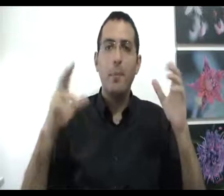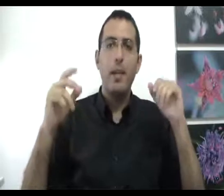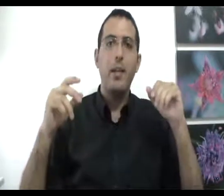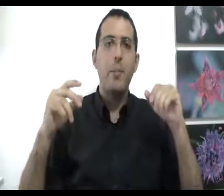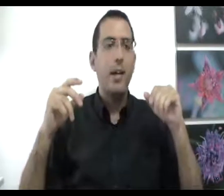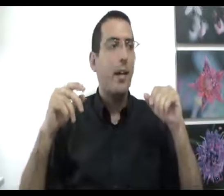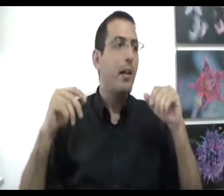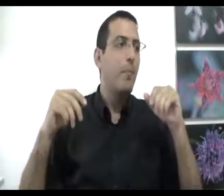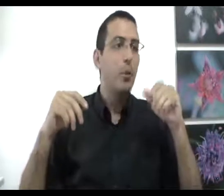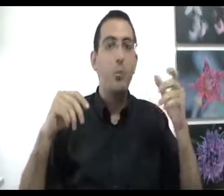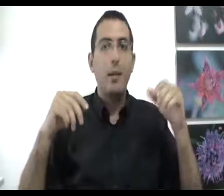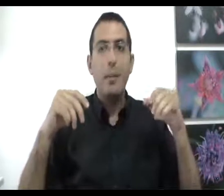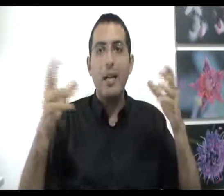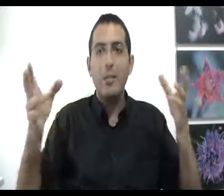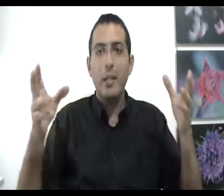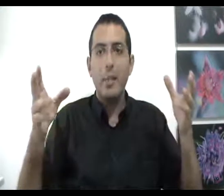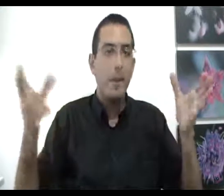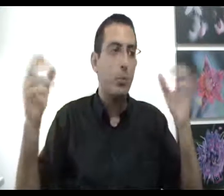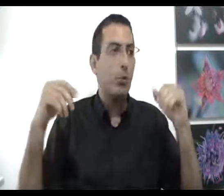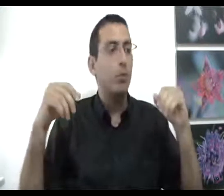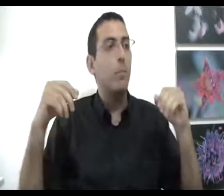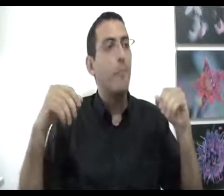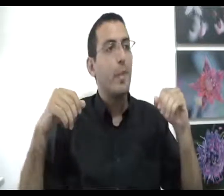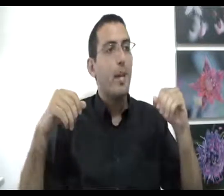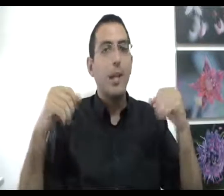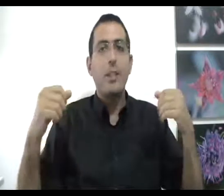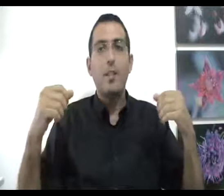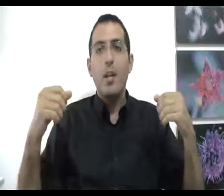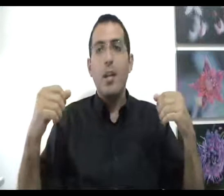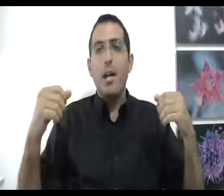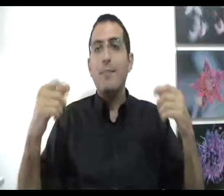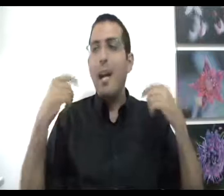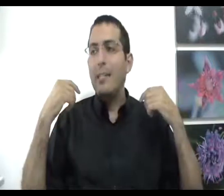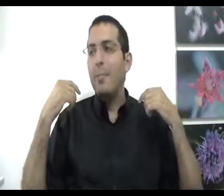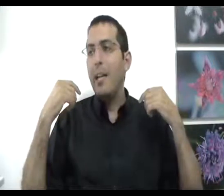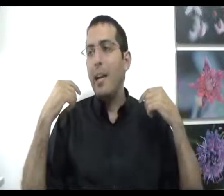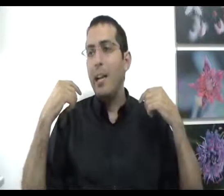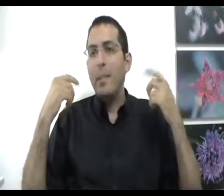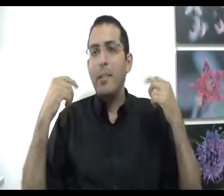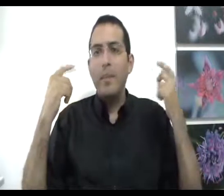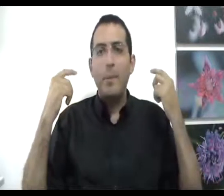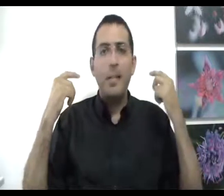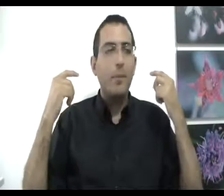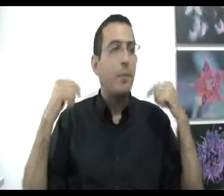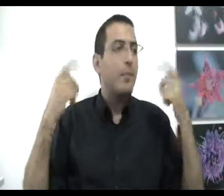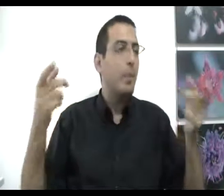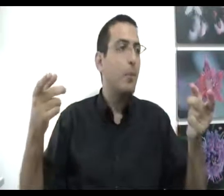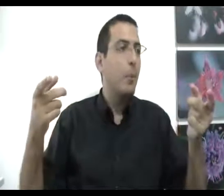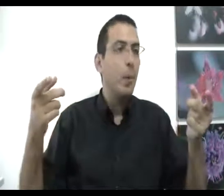מחרקים לדוגמה, פחד ממשהו כלשהו עכשיו, אתה עצמך, אם את סבב בן אדם עצמה ישים את עצמו במקום